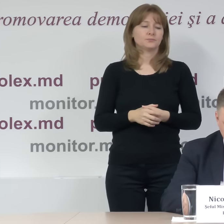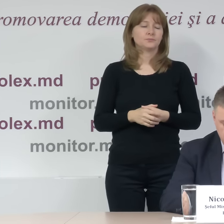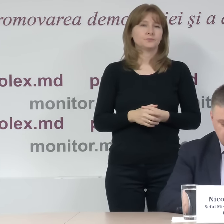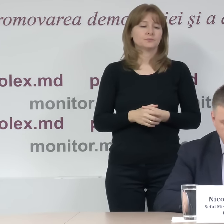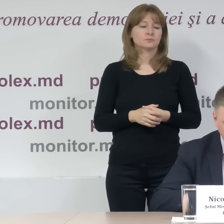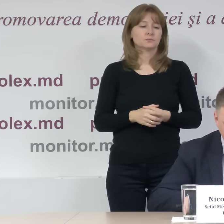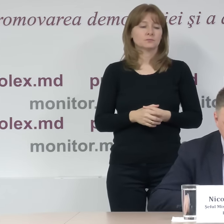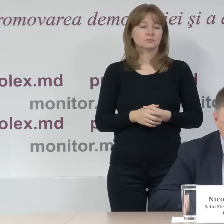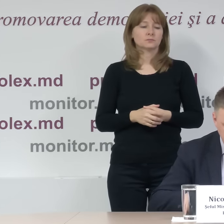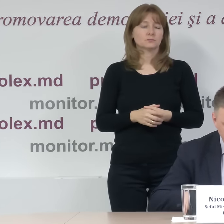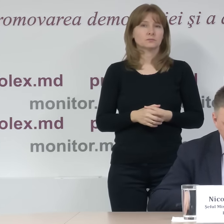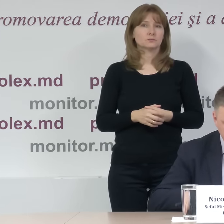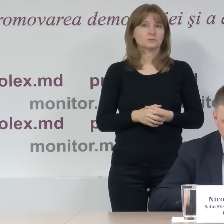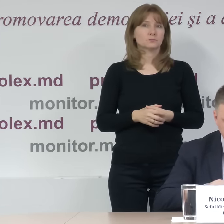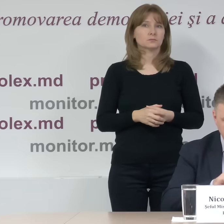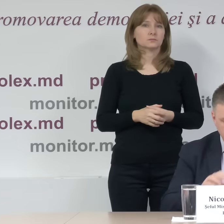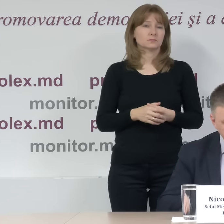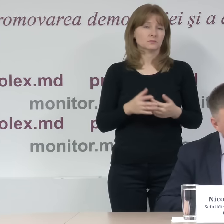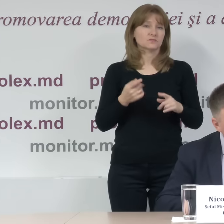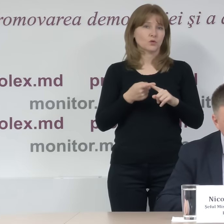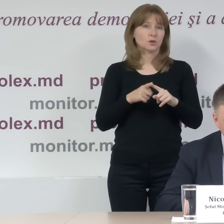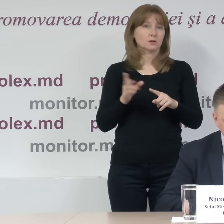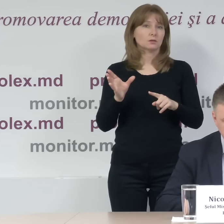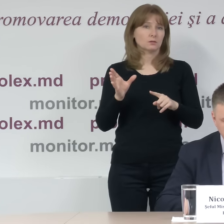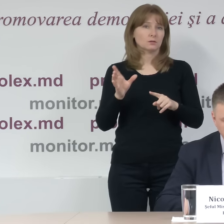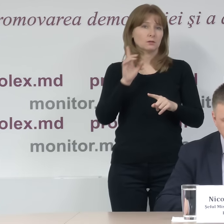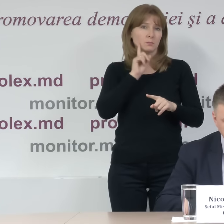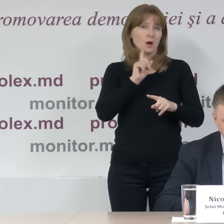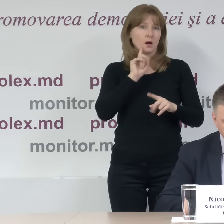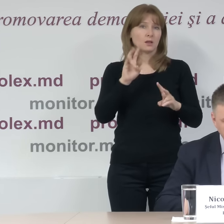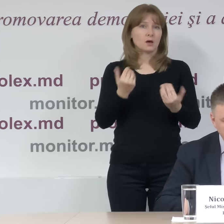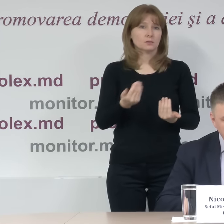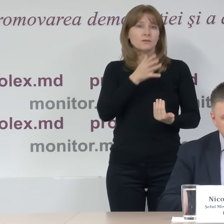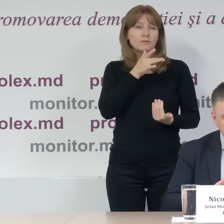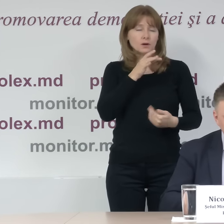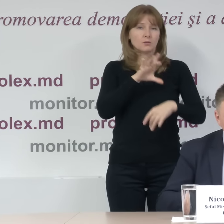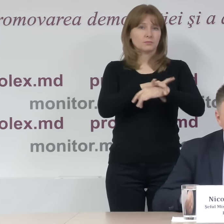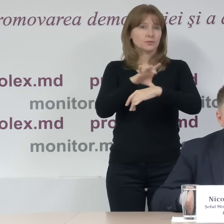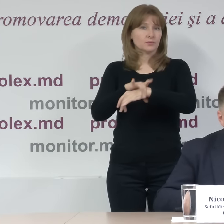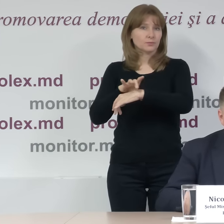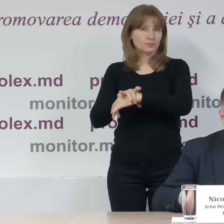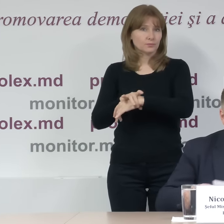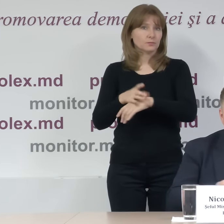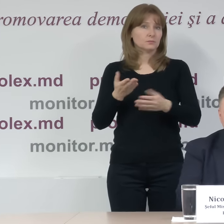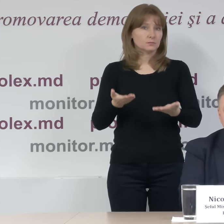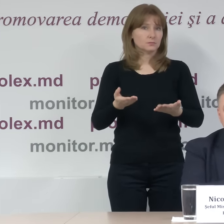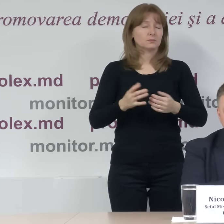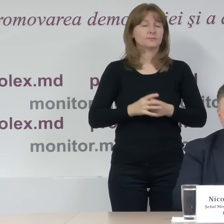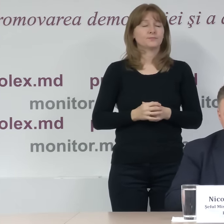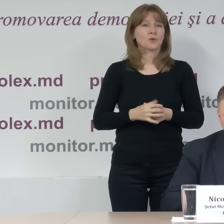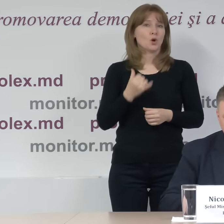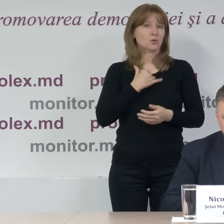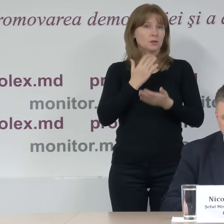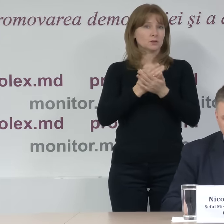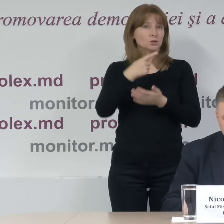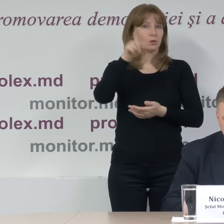și cam acestea au fost constatările la această oră. Deci, după cum spuneam, avem un număr de